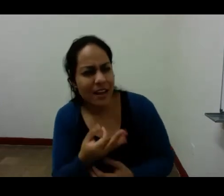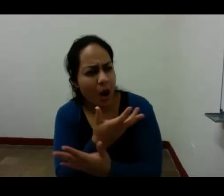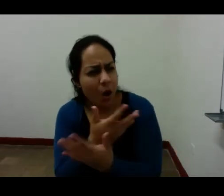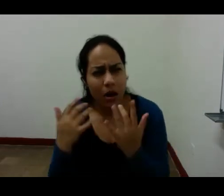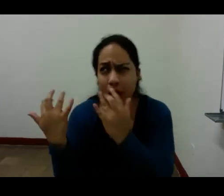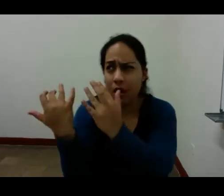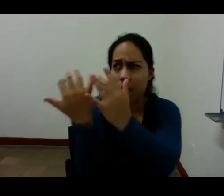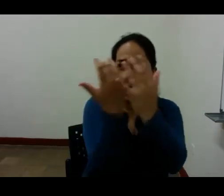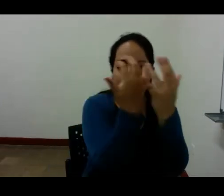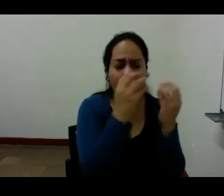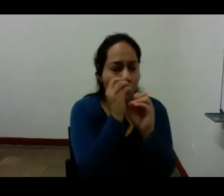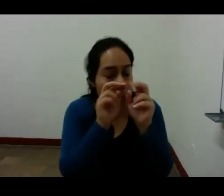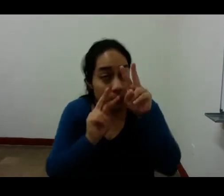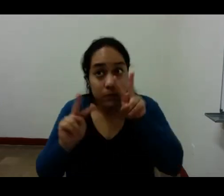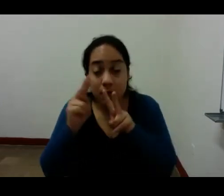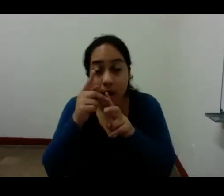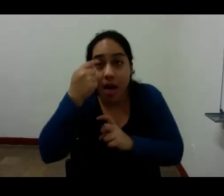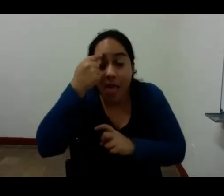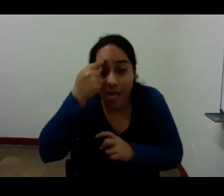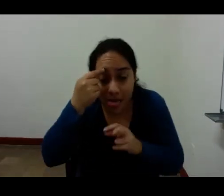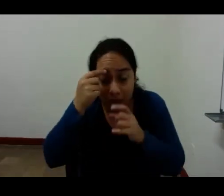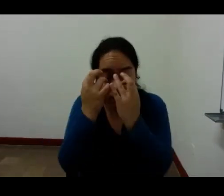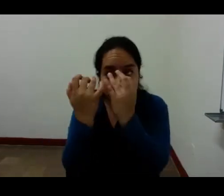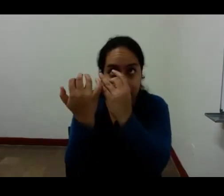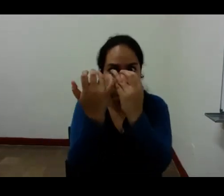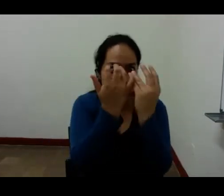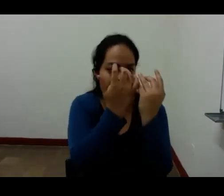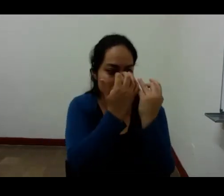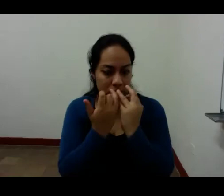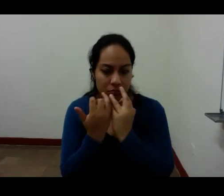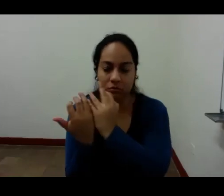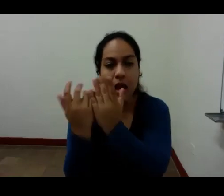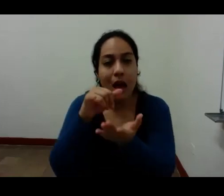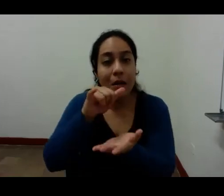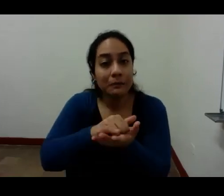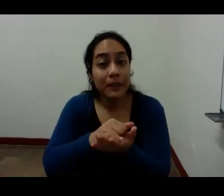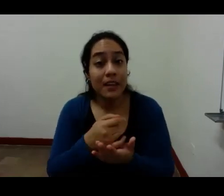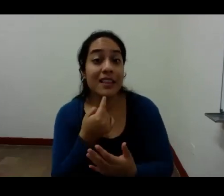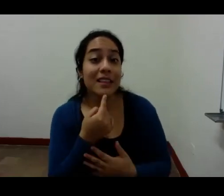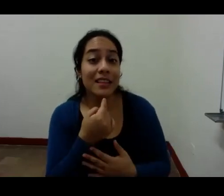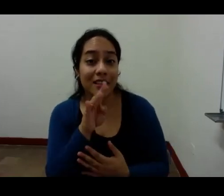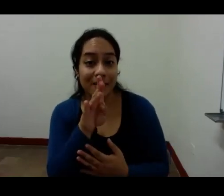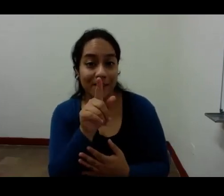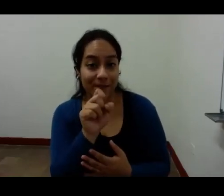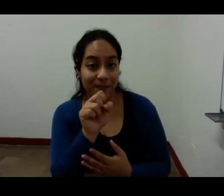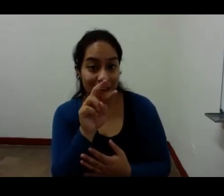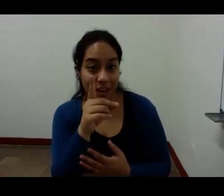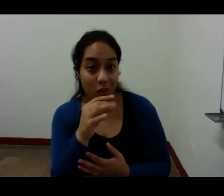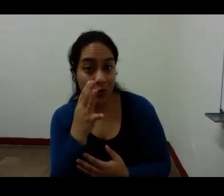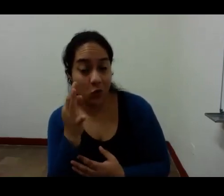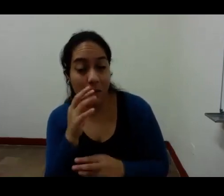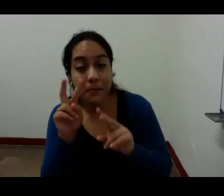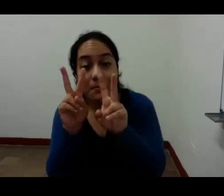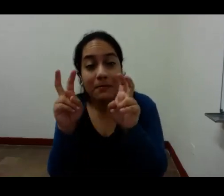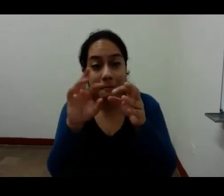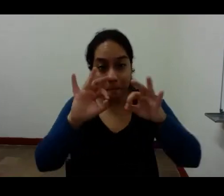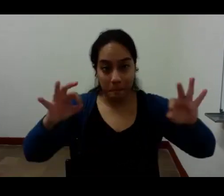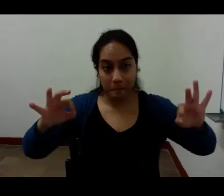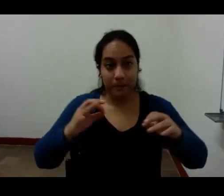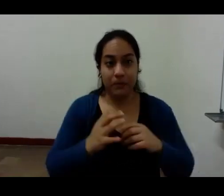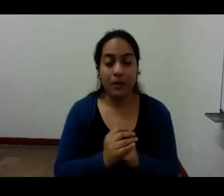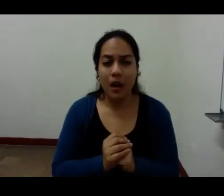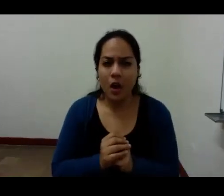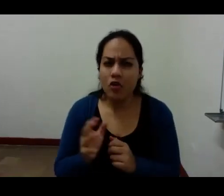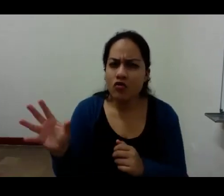las visiones de las cosas dice bernardo suárez comillas toda la